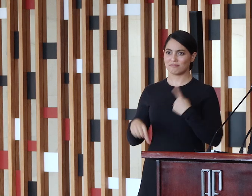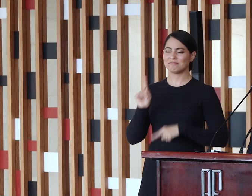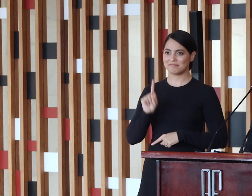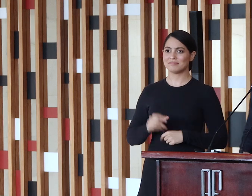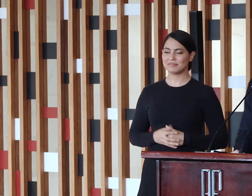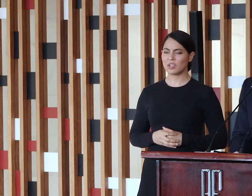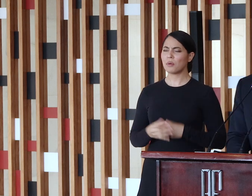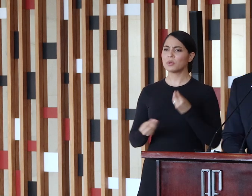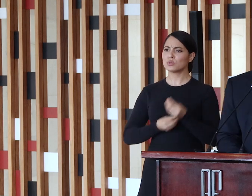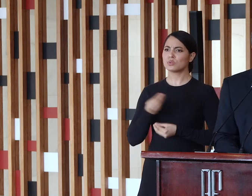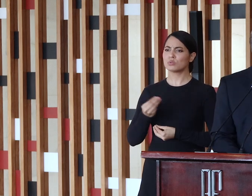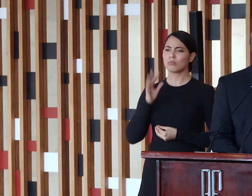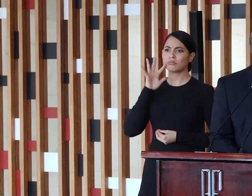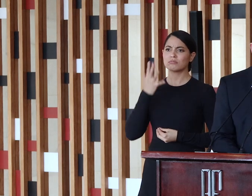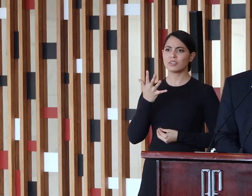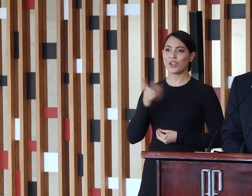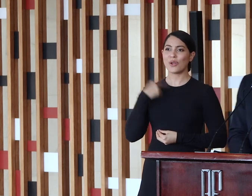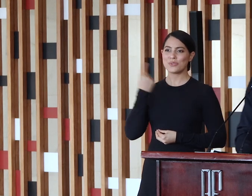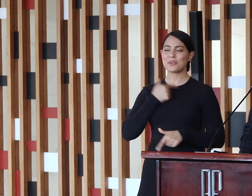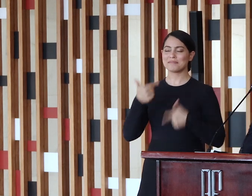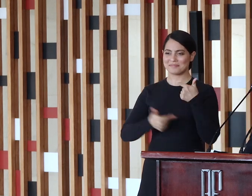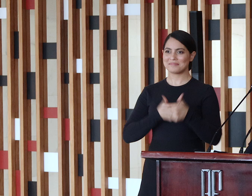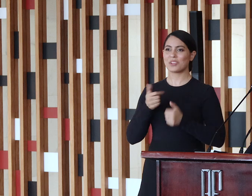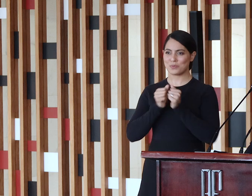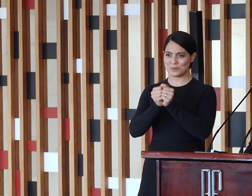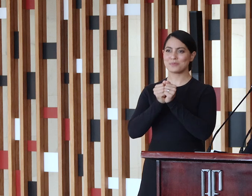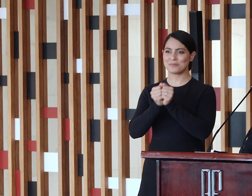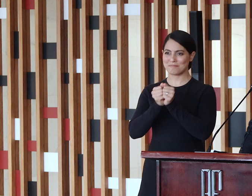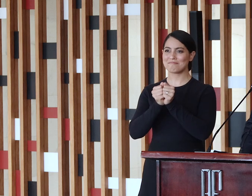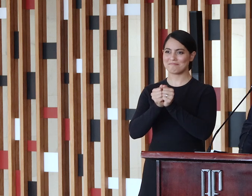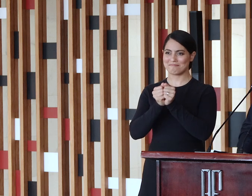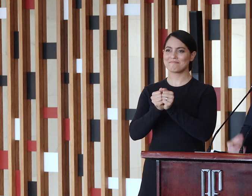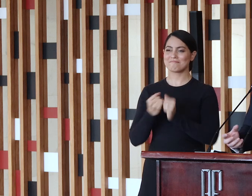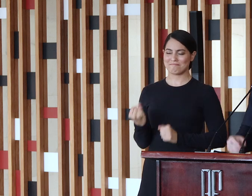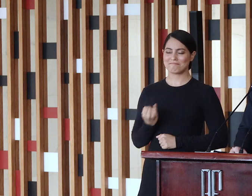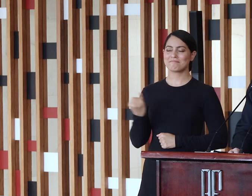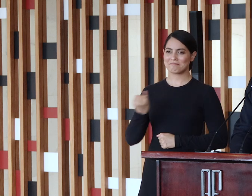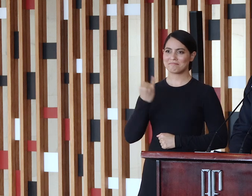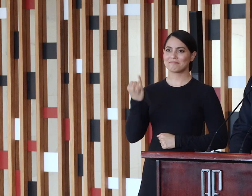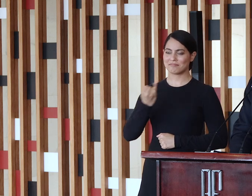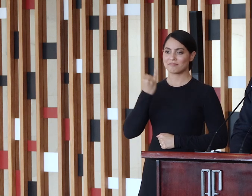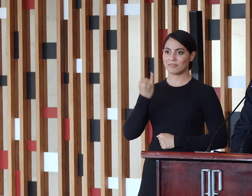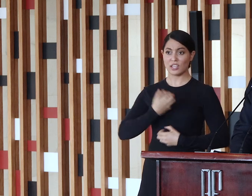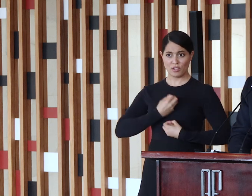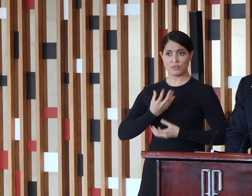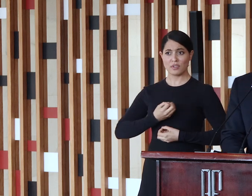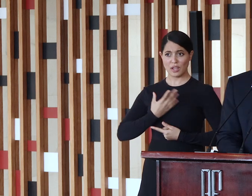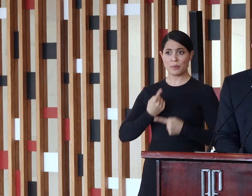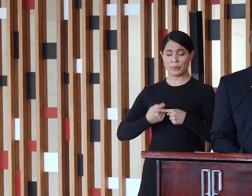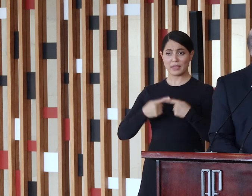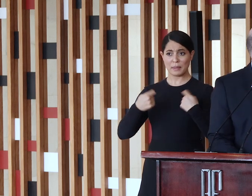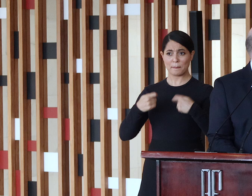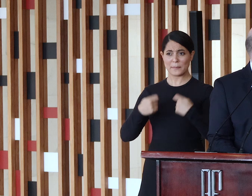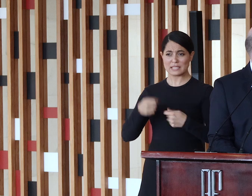aconteça, é fundamental que trabalhemos cada vez mais juntos. Digo isso com a intenção de reforçar aspectos